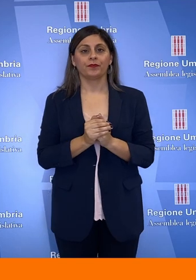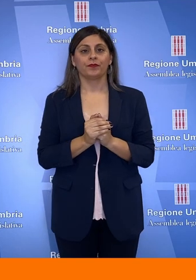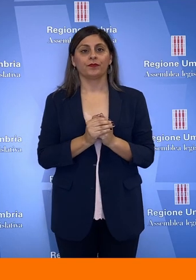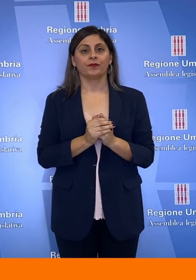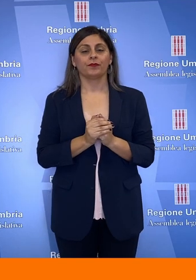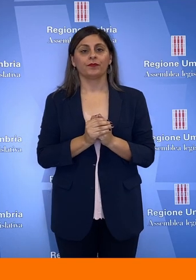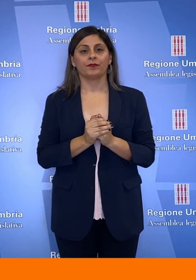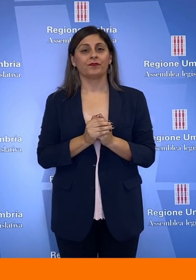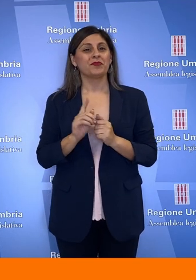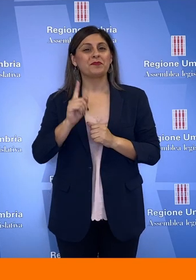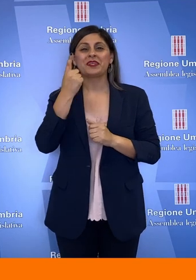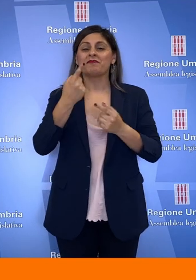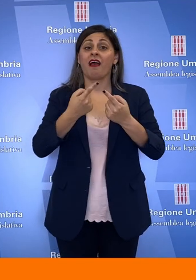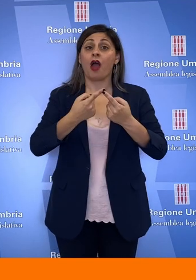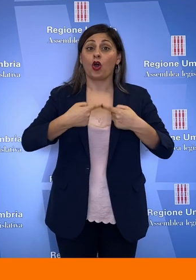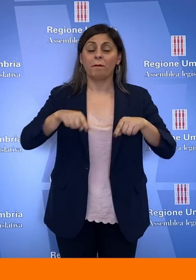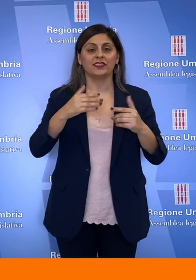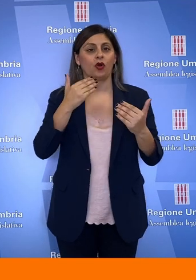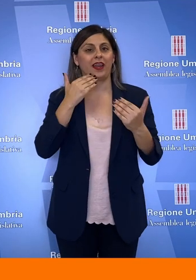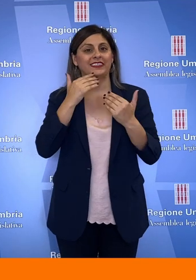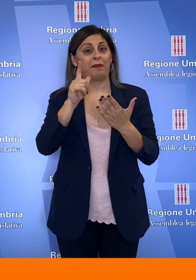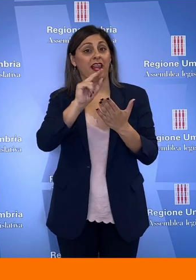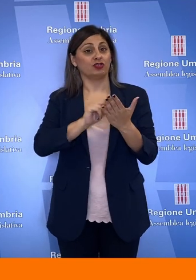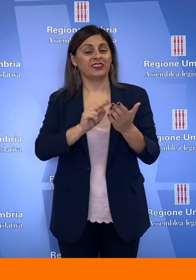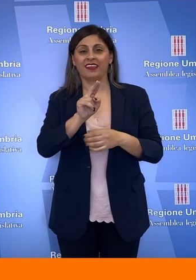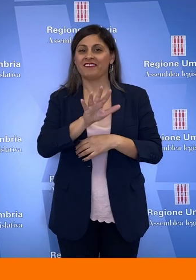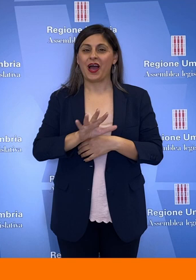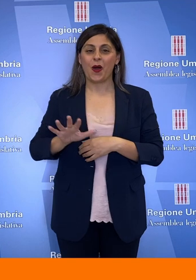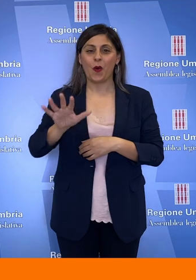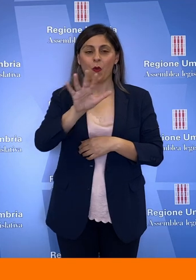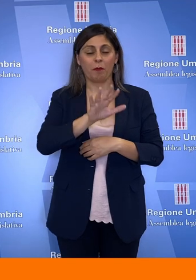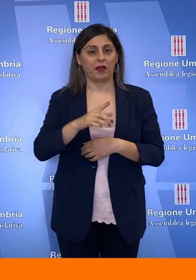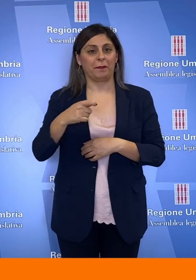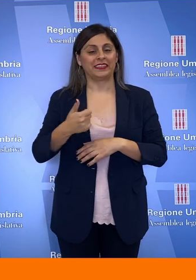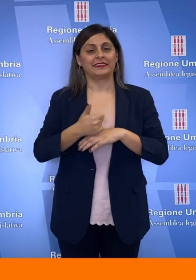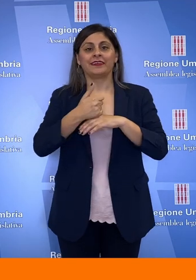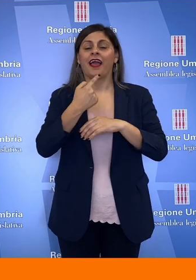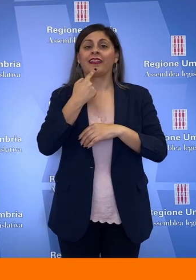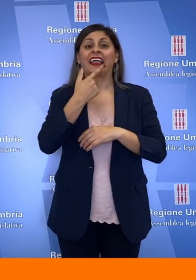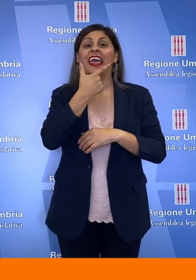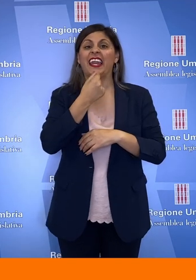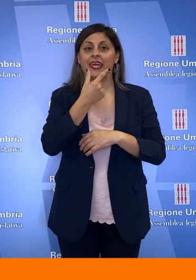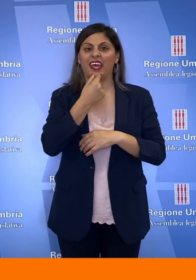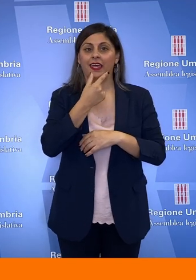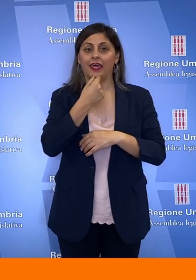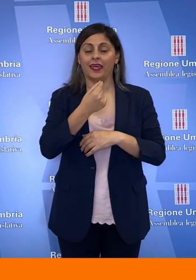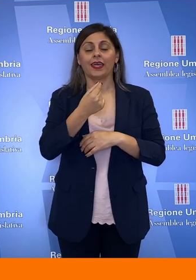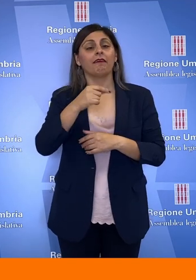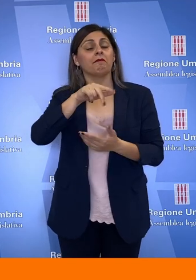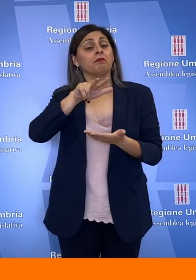La prima commissione dell'Assemblea legislativa dell'Umbria, preseduta da Daniele Nicchi, ha approvato, con i voti a